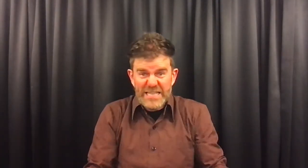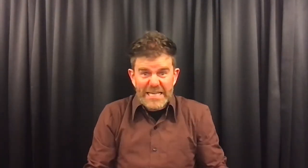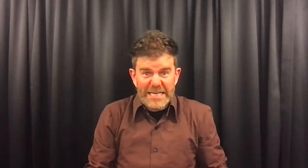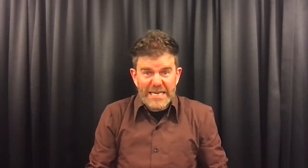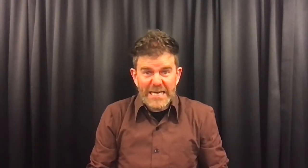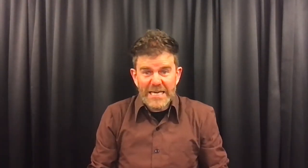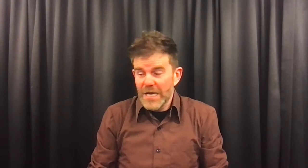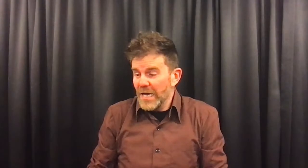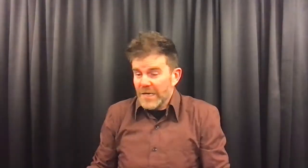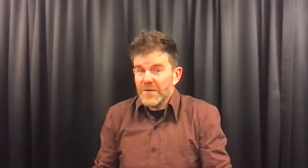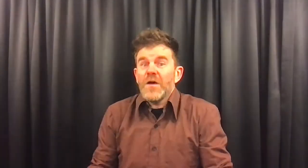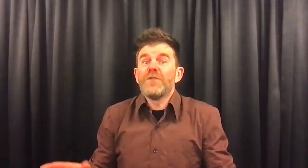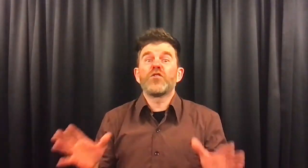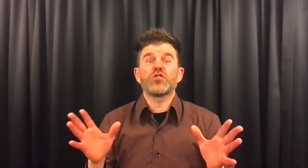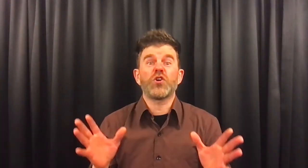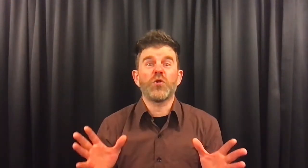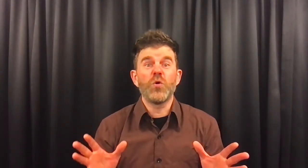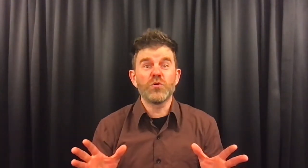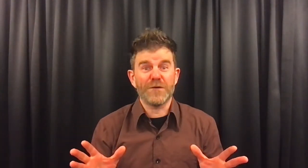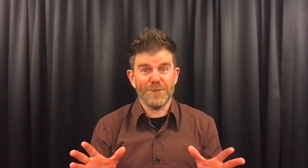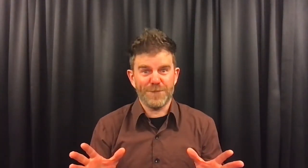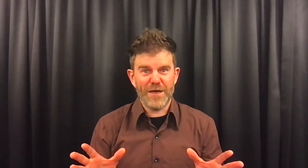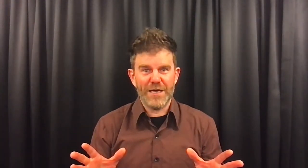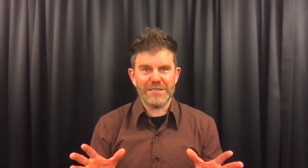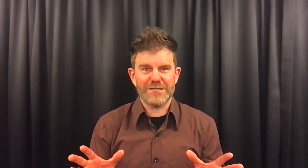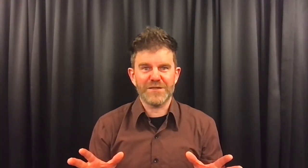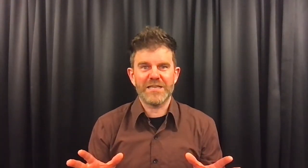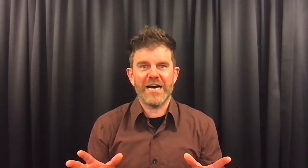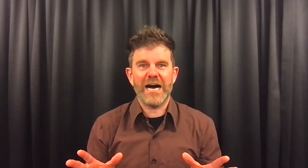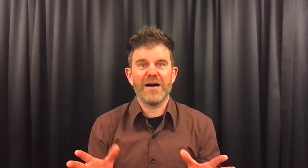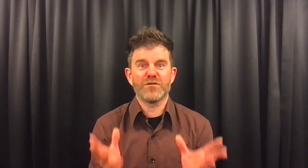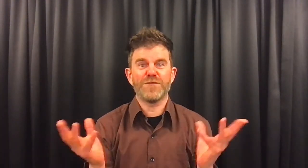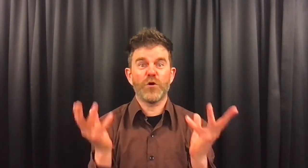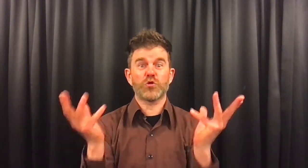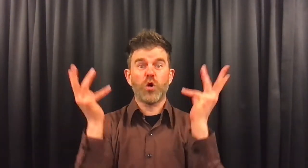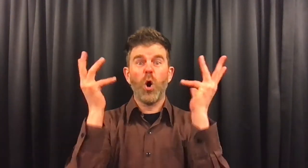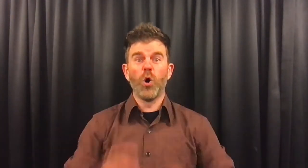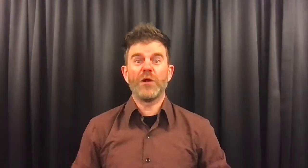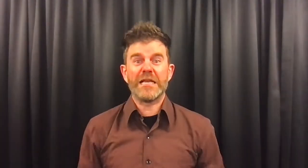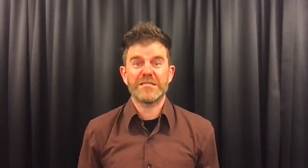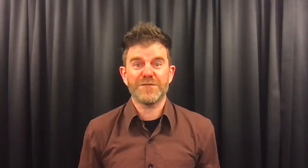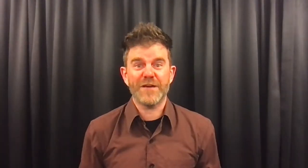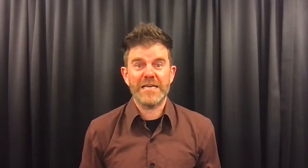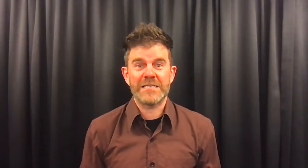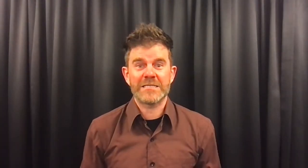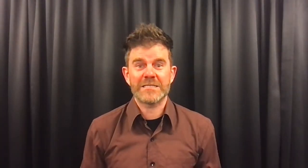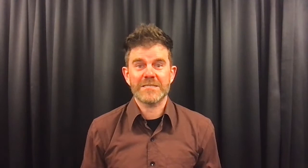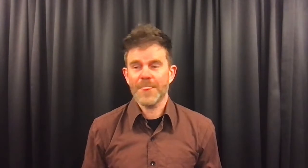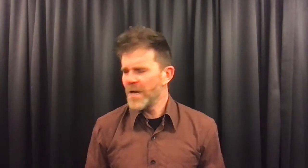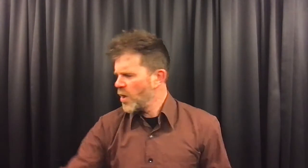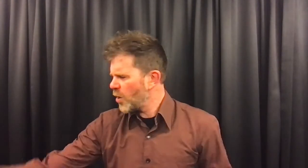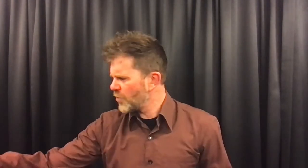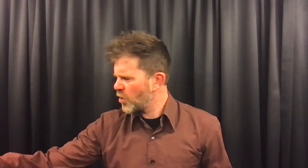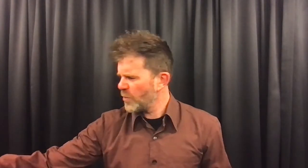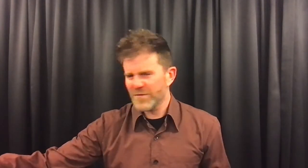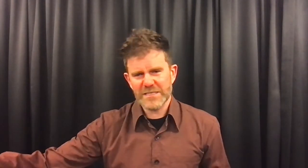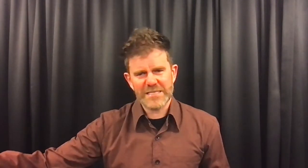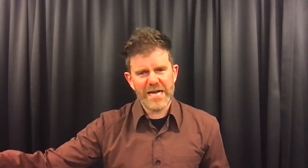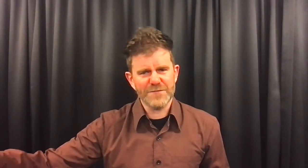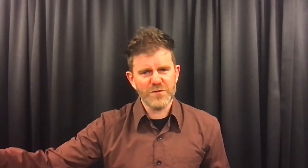Bestek voor het grote feest van die avond. Voor het koningsfeest. Op de kop van de tafel